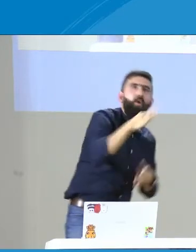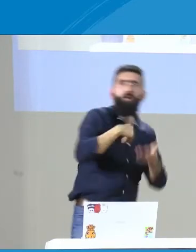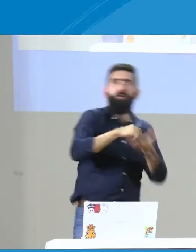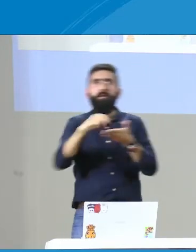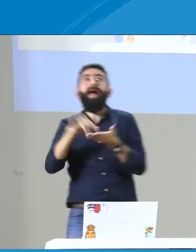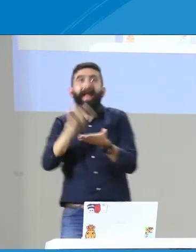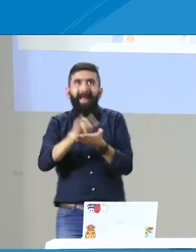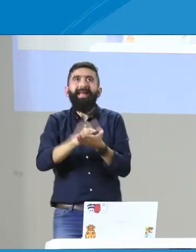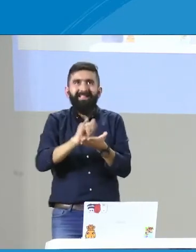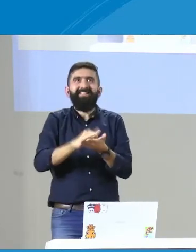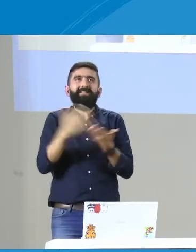oportuna.